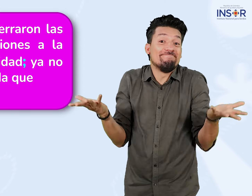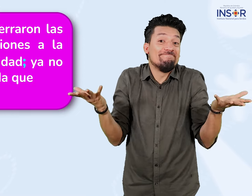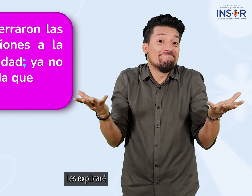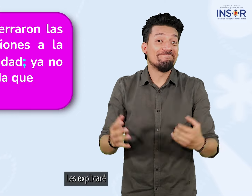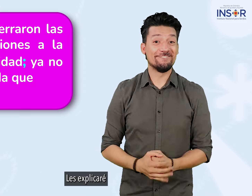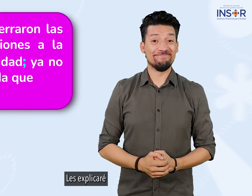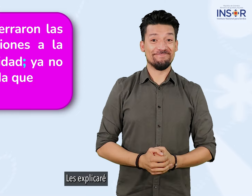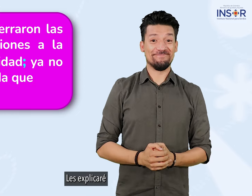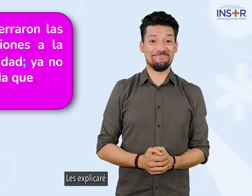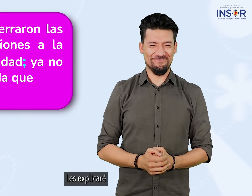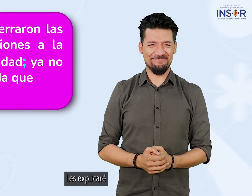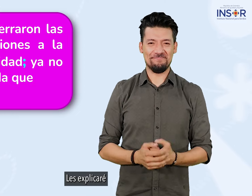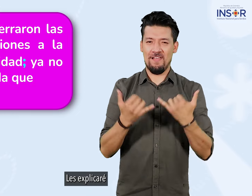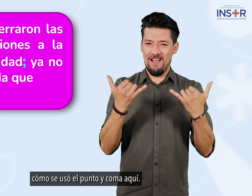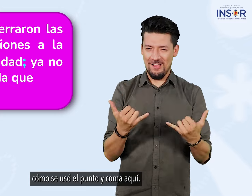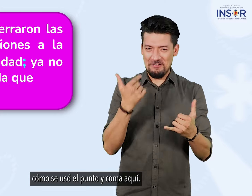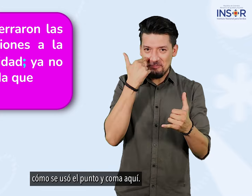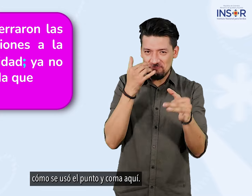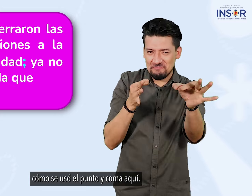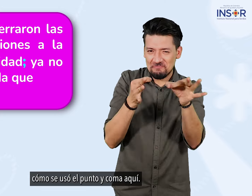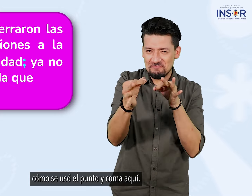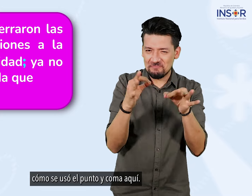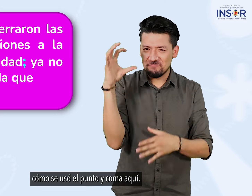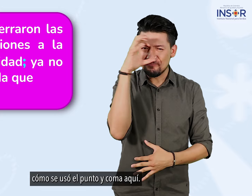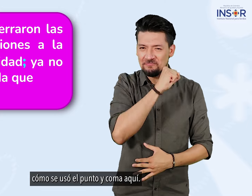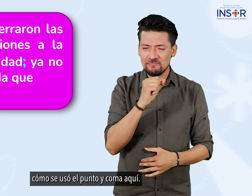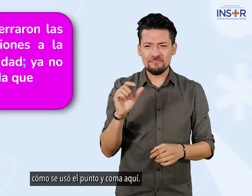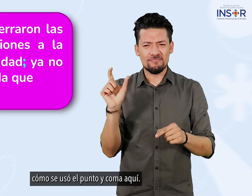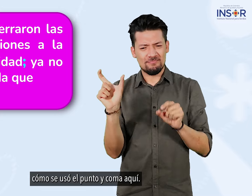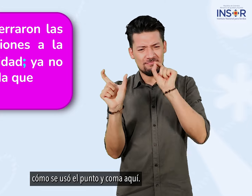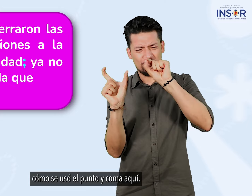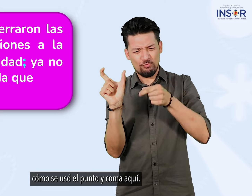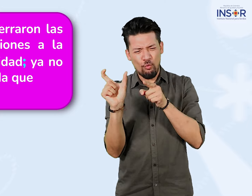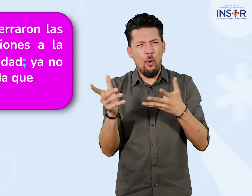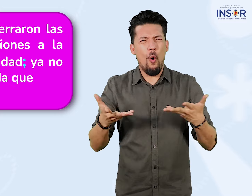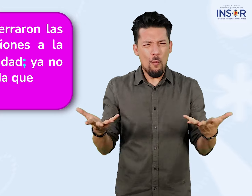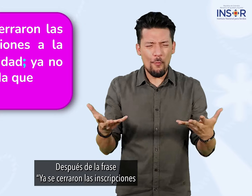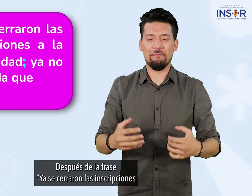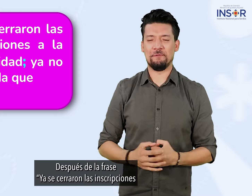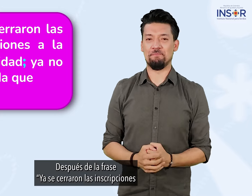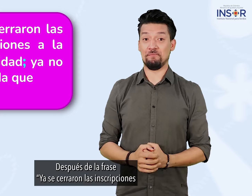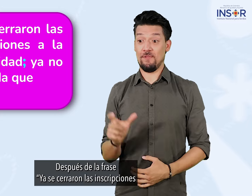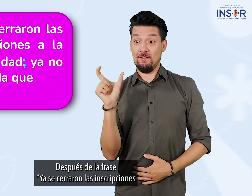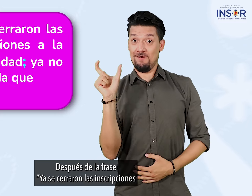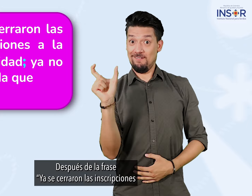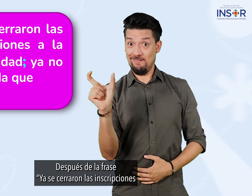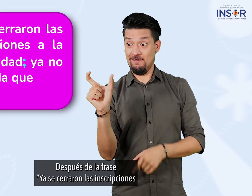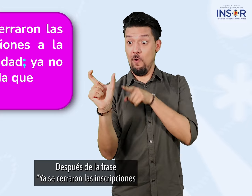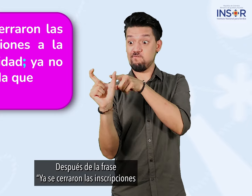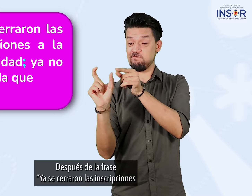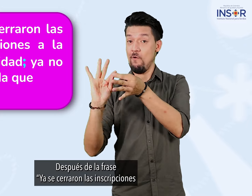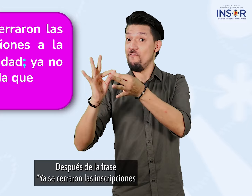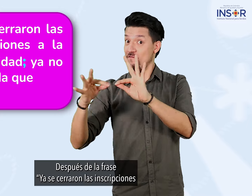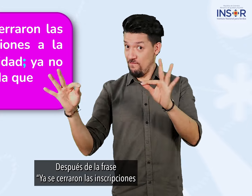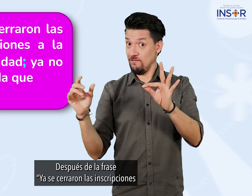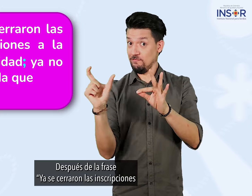les explicaré cómo se usó el punto y coma aquí después de la frase ya se cerraron las